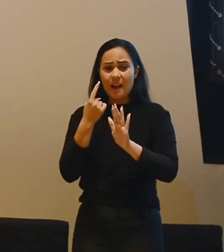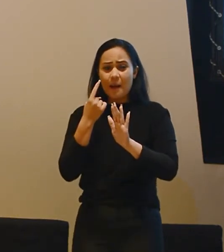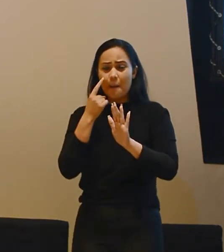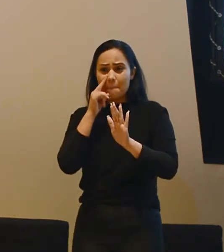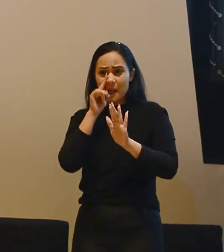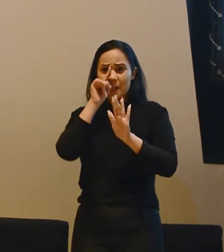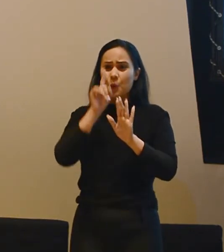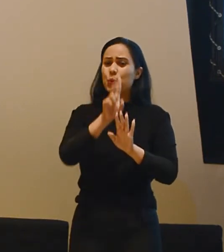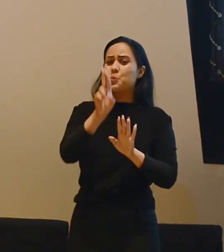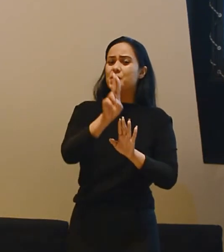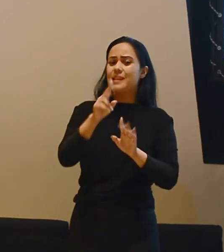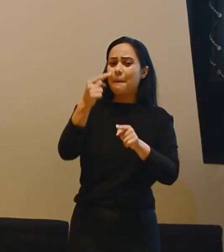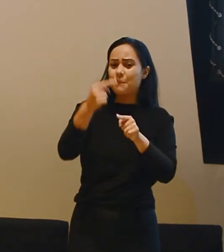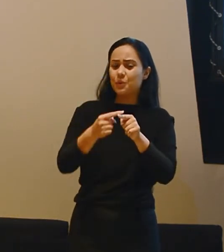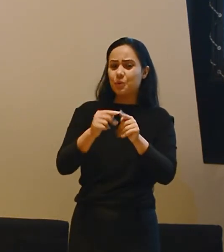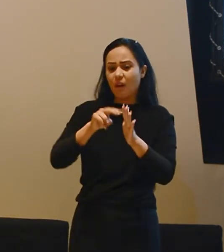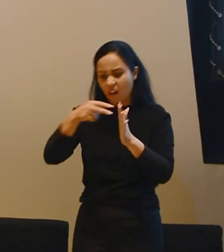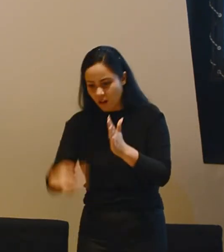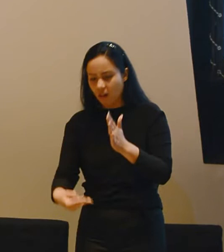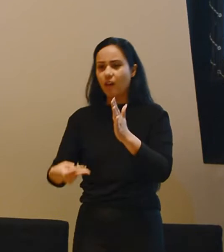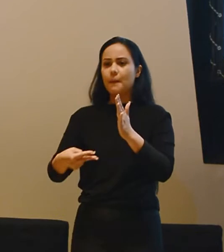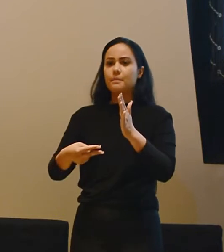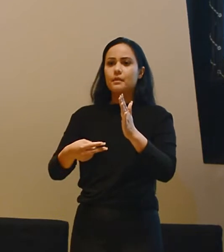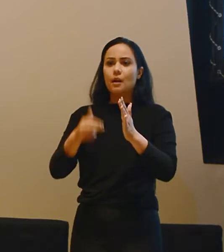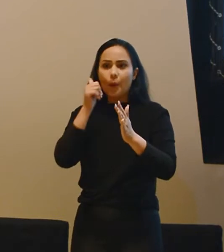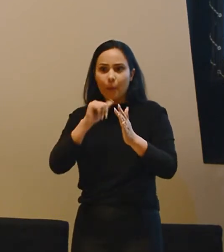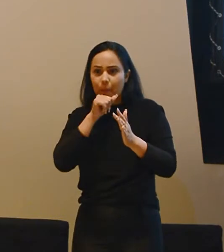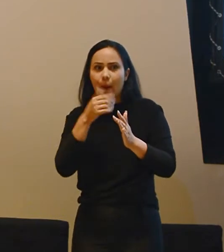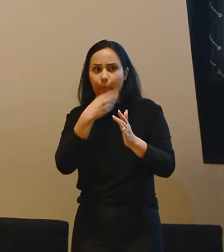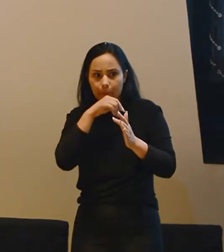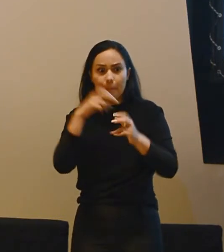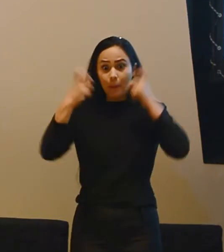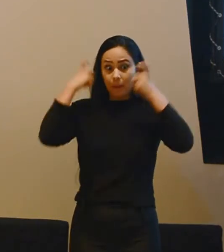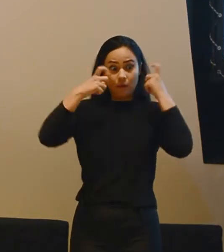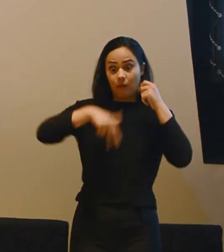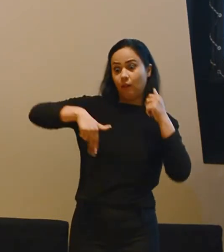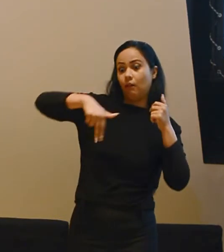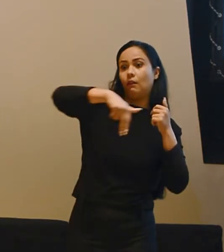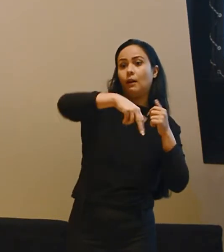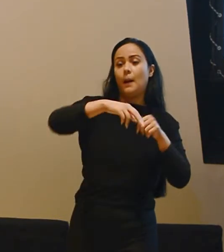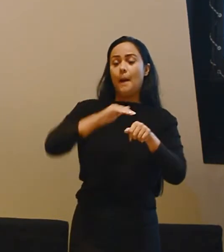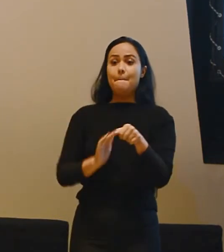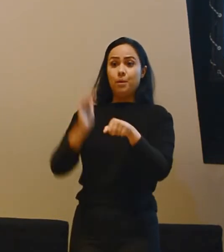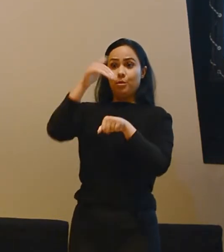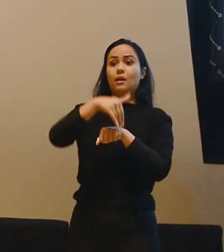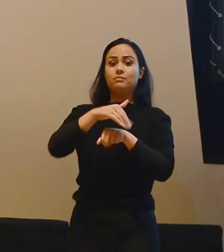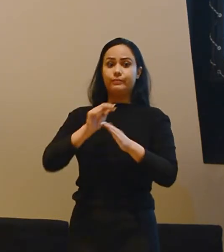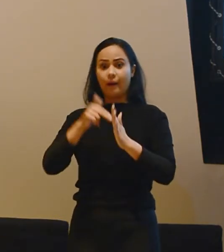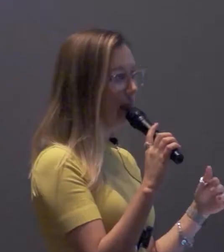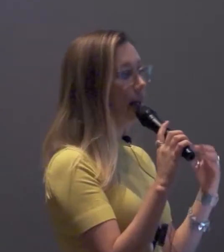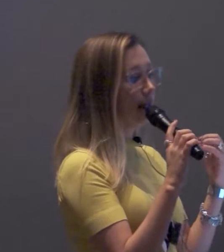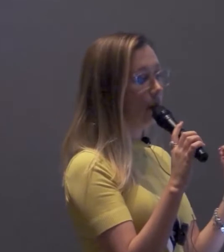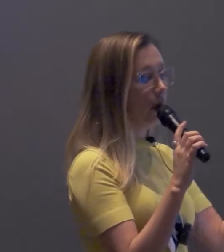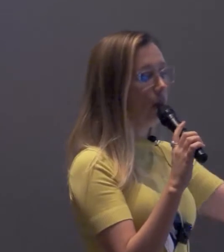aquele produto quando ela cai. O pai não pode ficar o tempo todo preocupado se a criança estiver correndo, pulando, que esse aparelho vai cair, ele